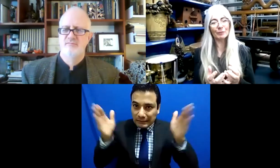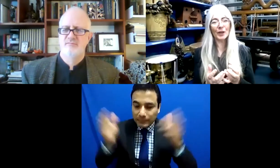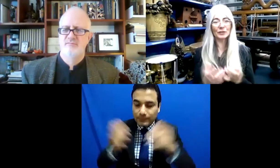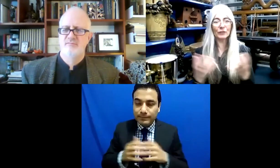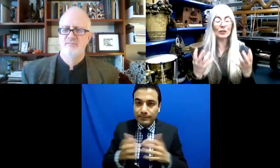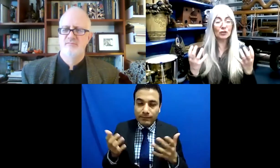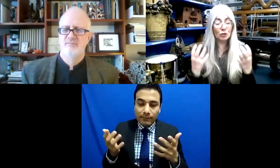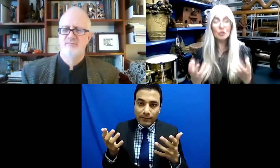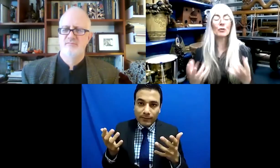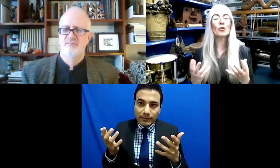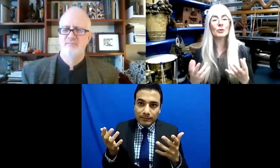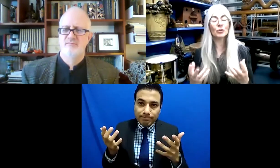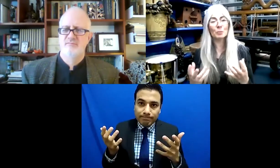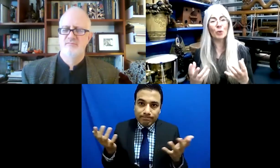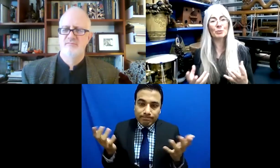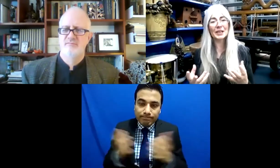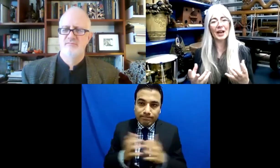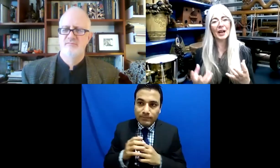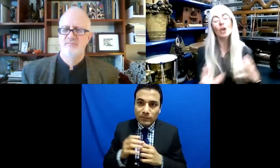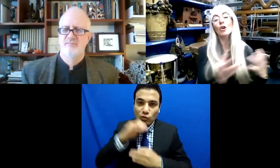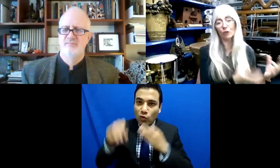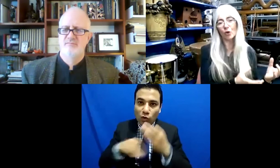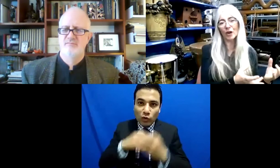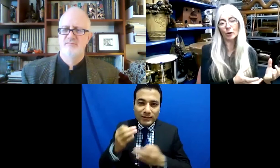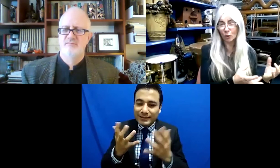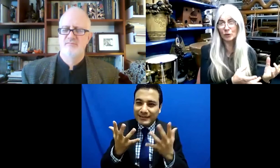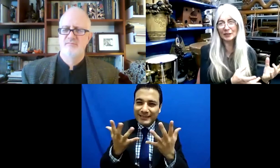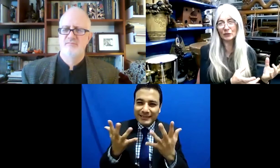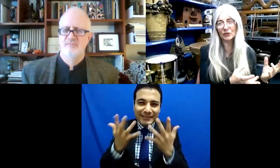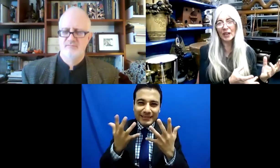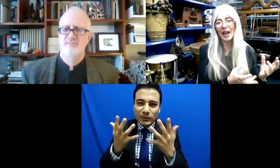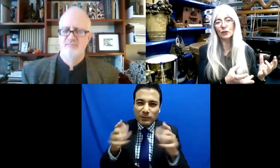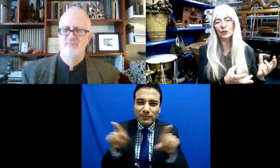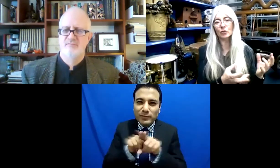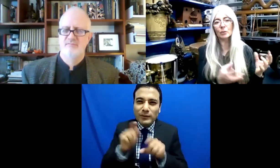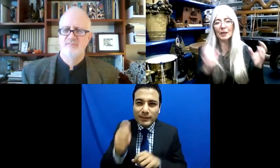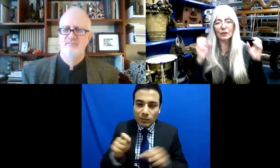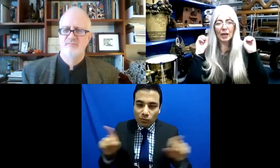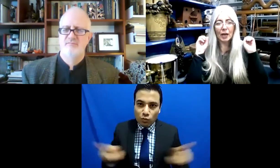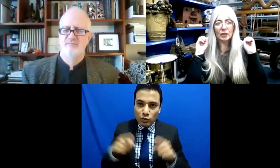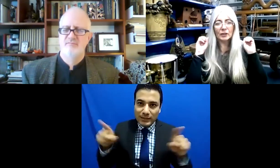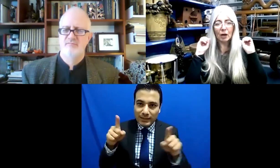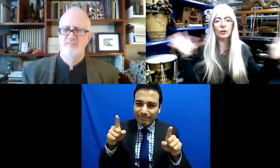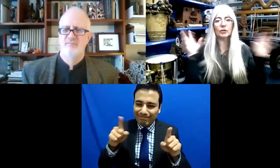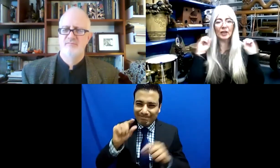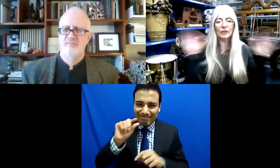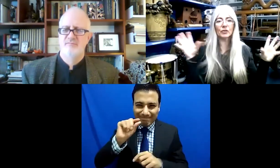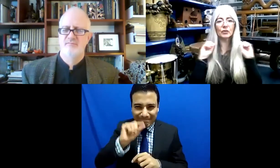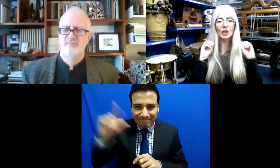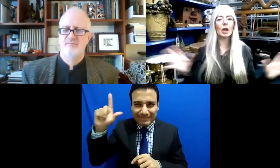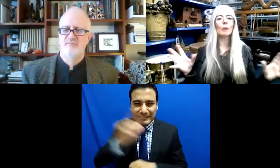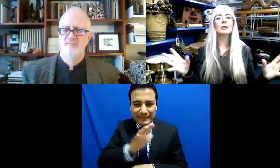deseo de presentar la música de la mejor forma posible para el